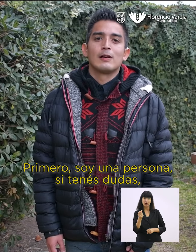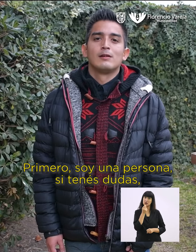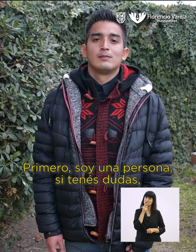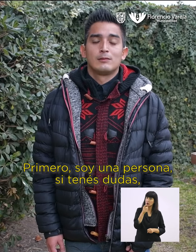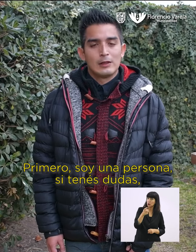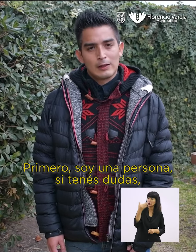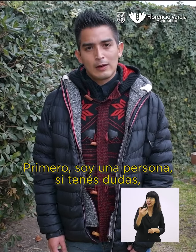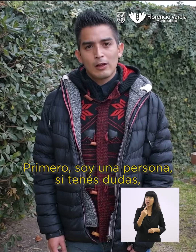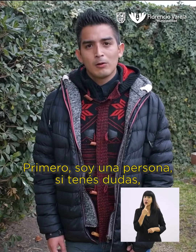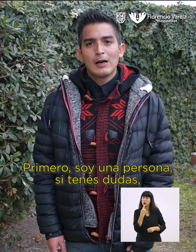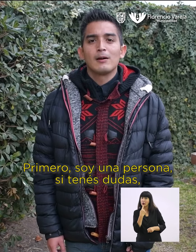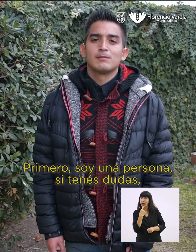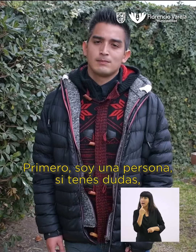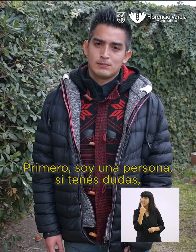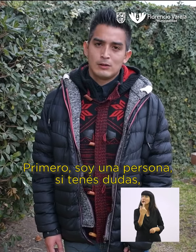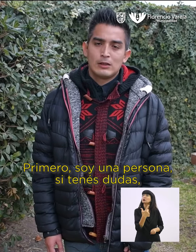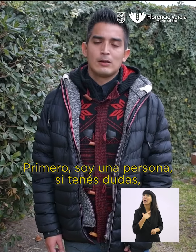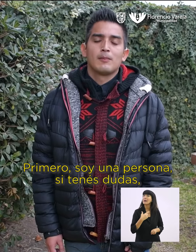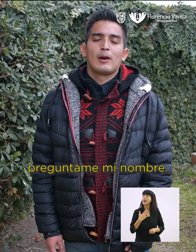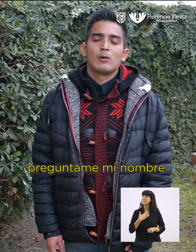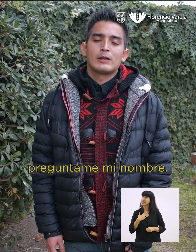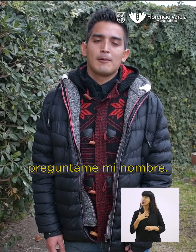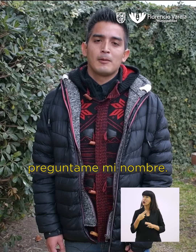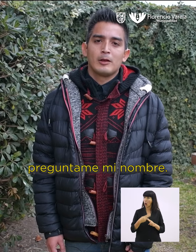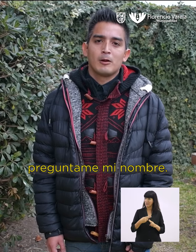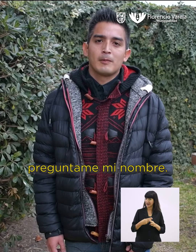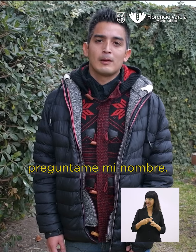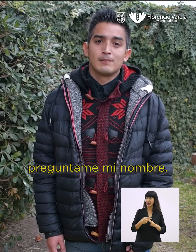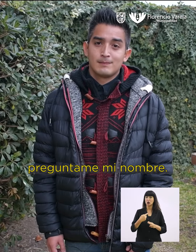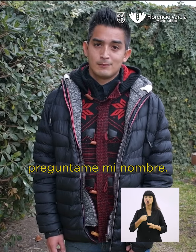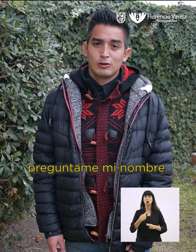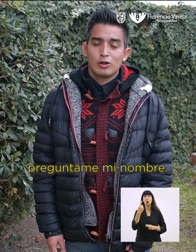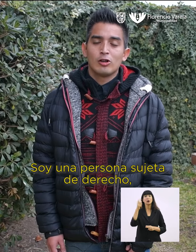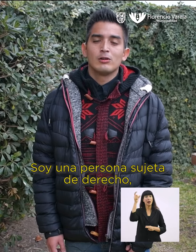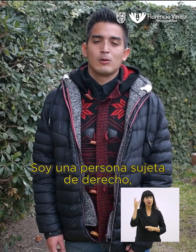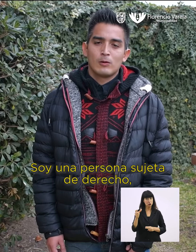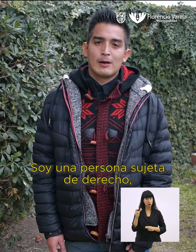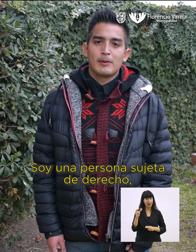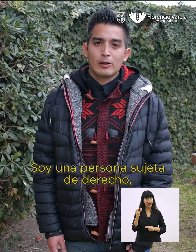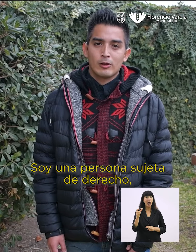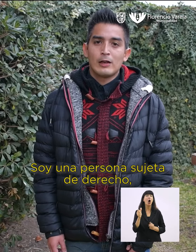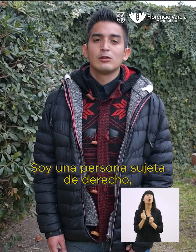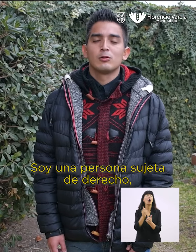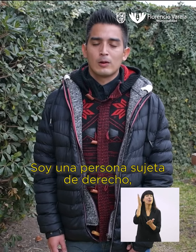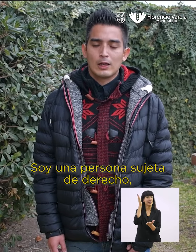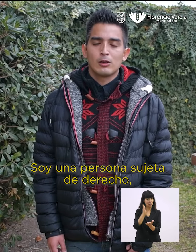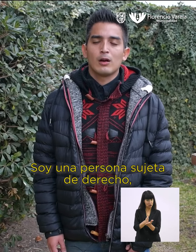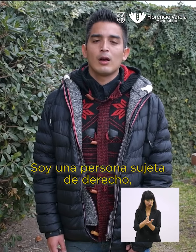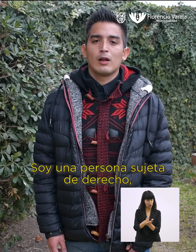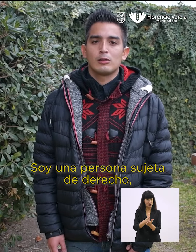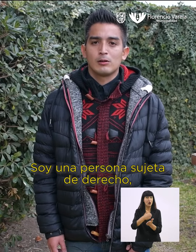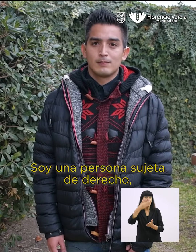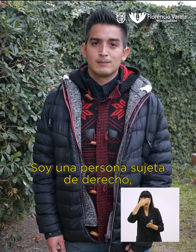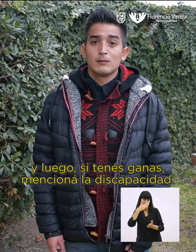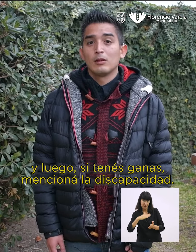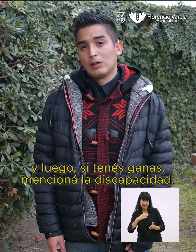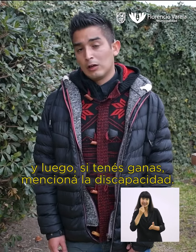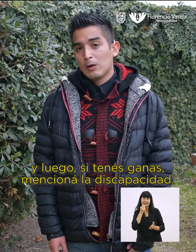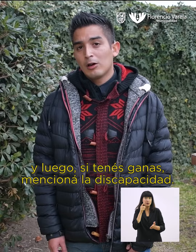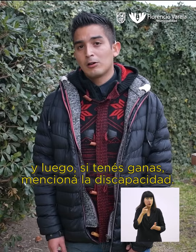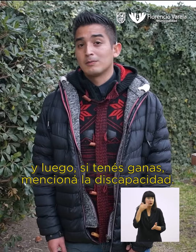persona. Si tenés dudas, pregúntame mi nombre. Soy una persona sujeto de derecho.